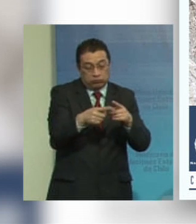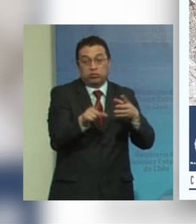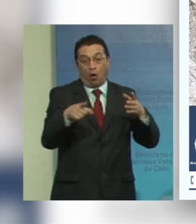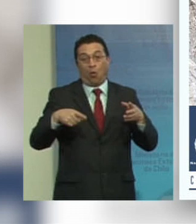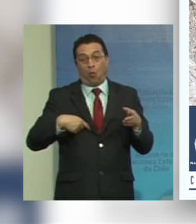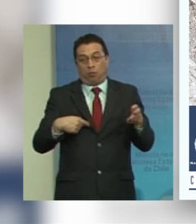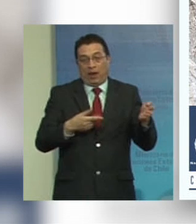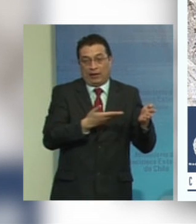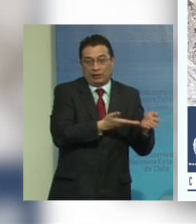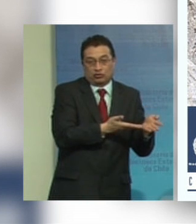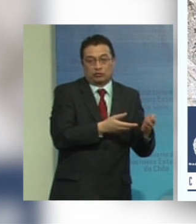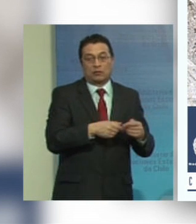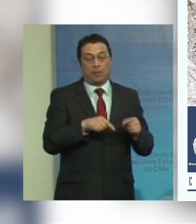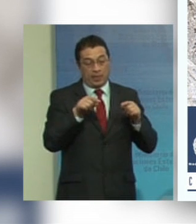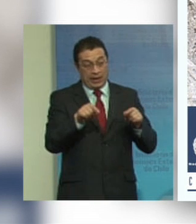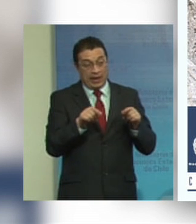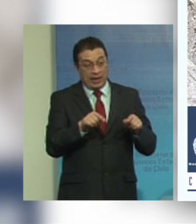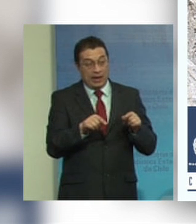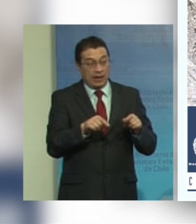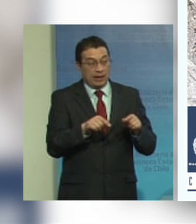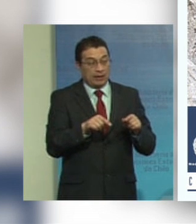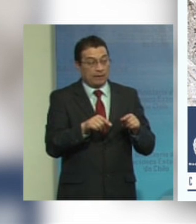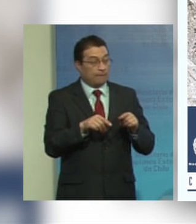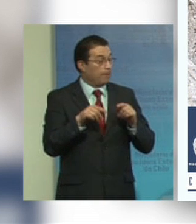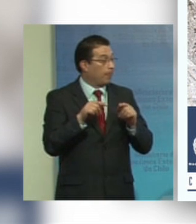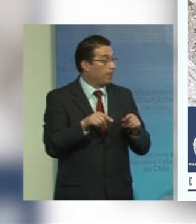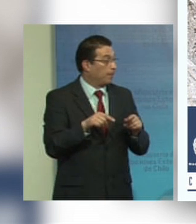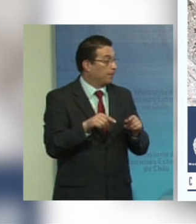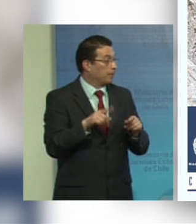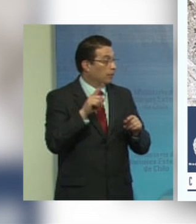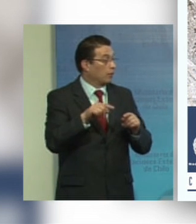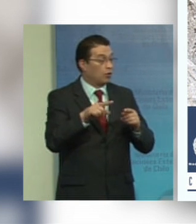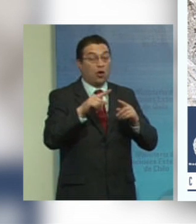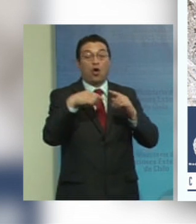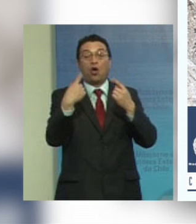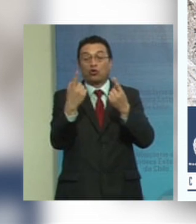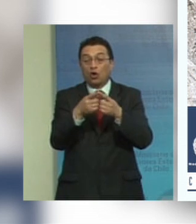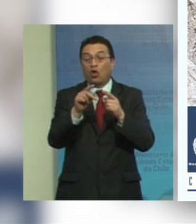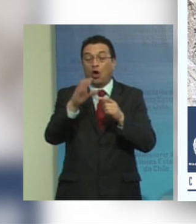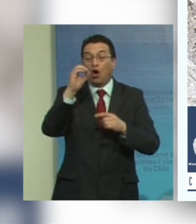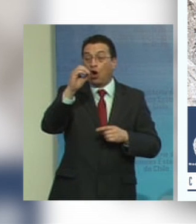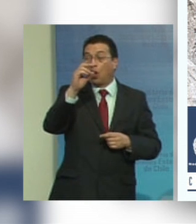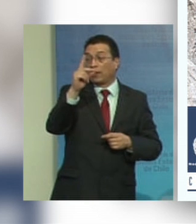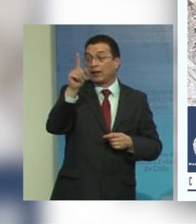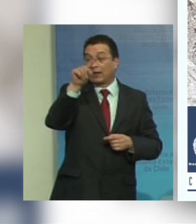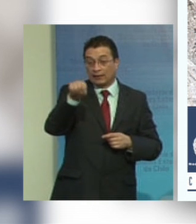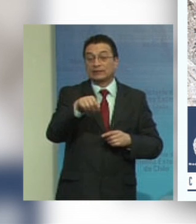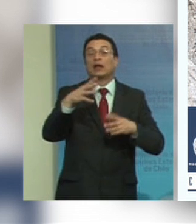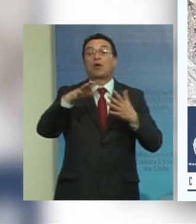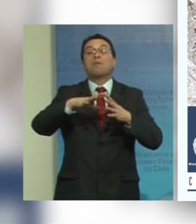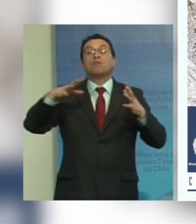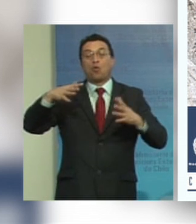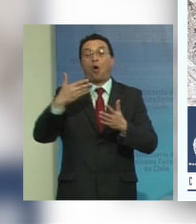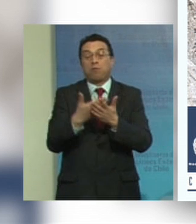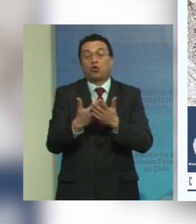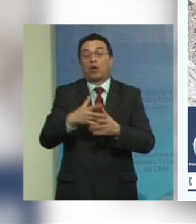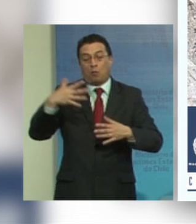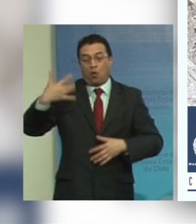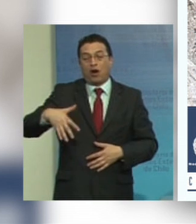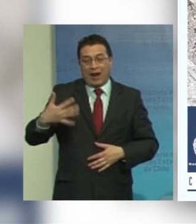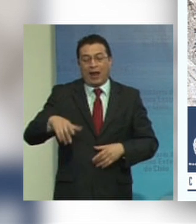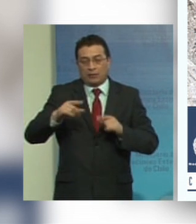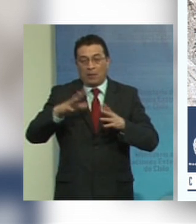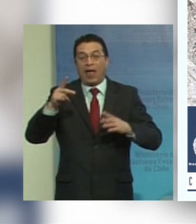etcétera bueno entonces los ODS son una oportunidad muy grande para relevar